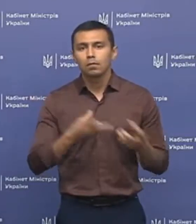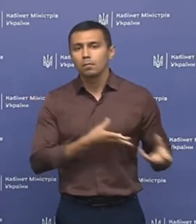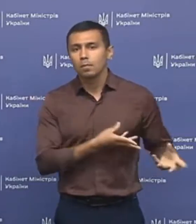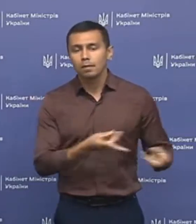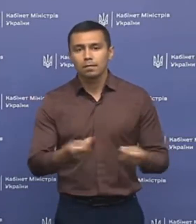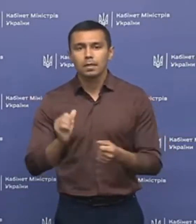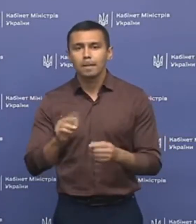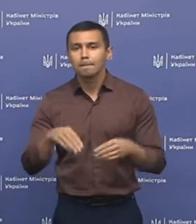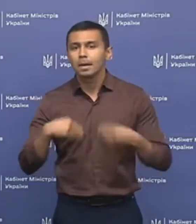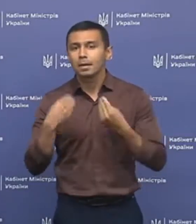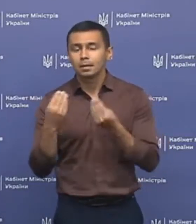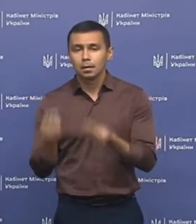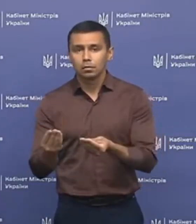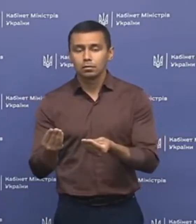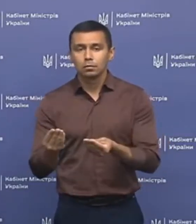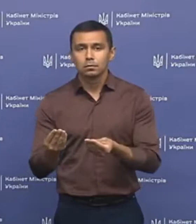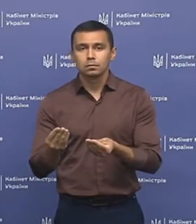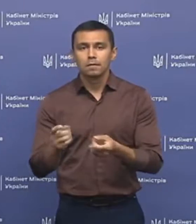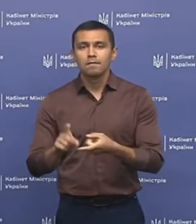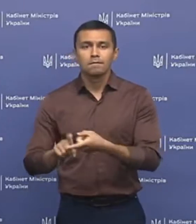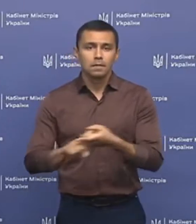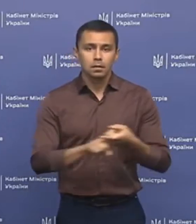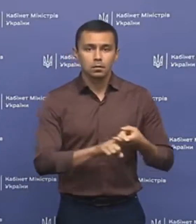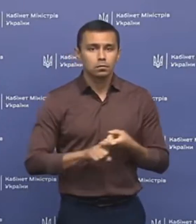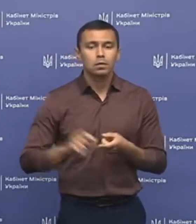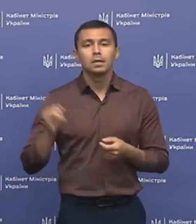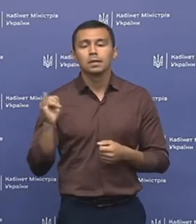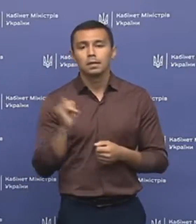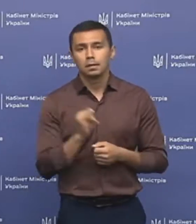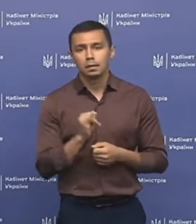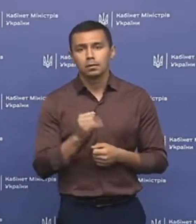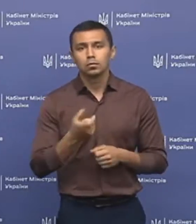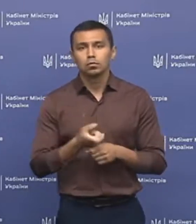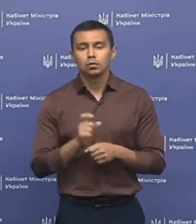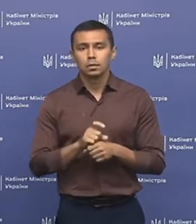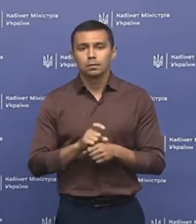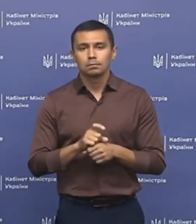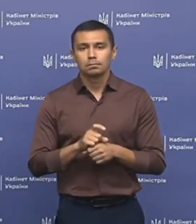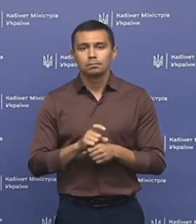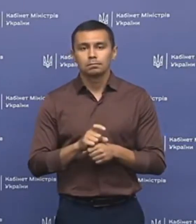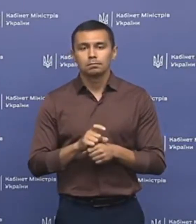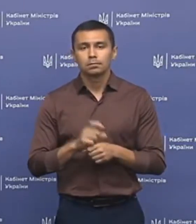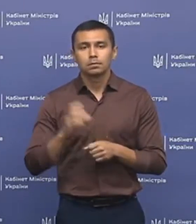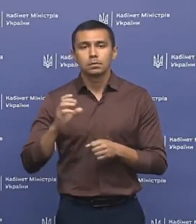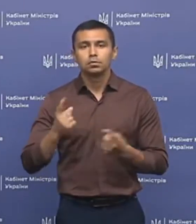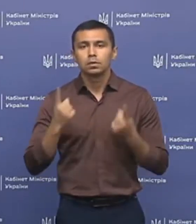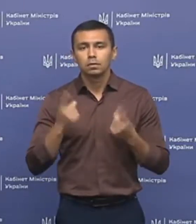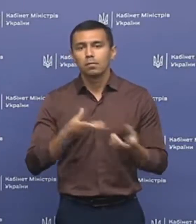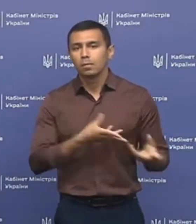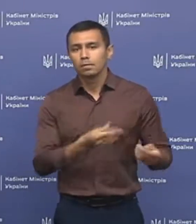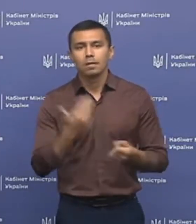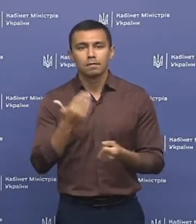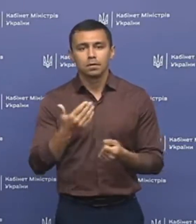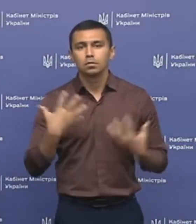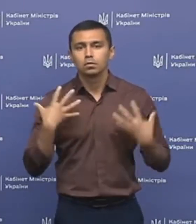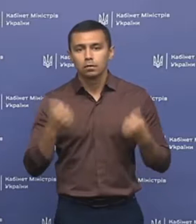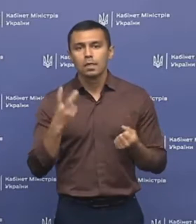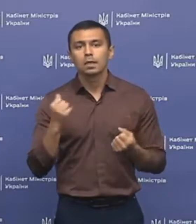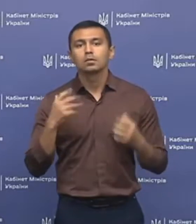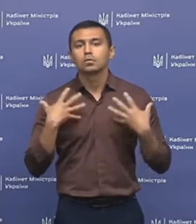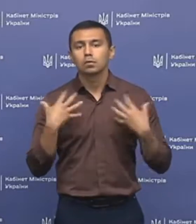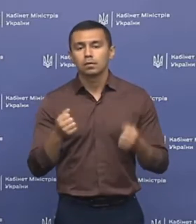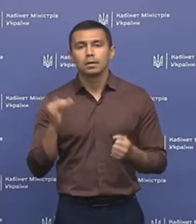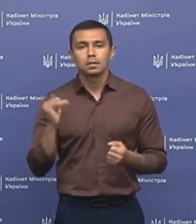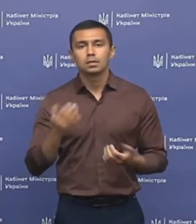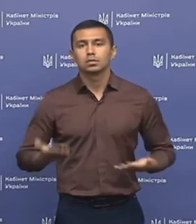на передачу вірусу і дуже суттєво впливають на ваше здоров'я, на здоров